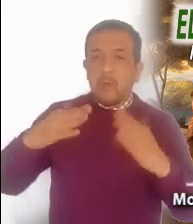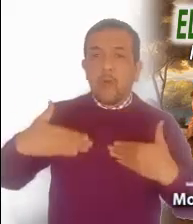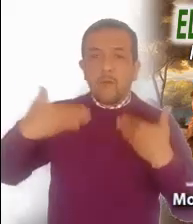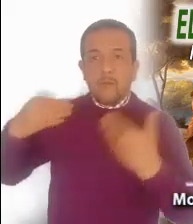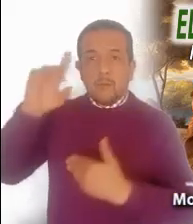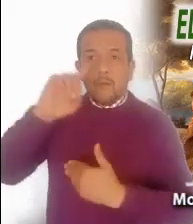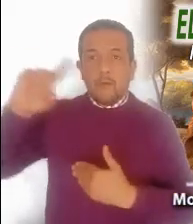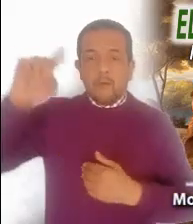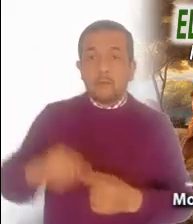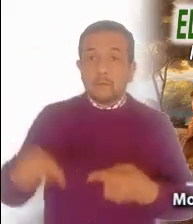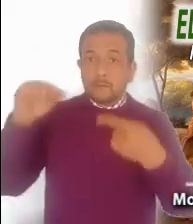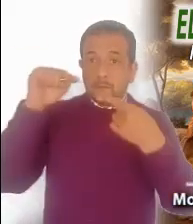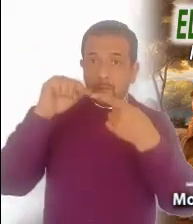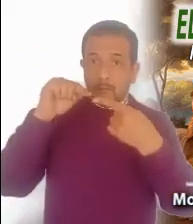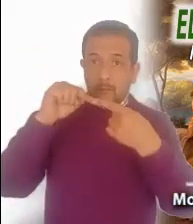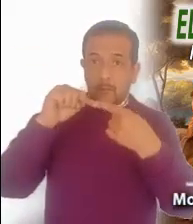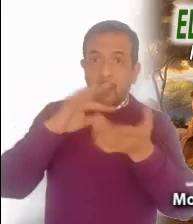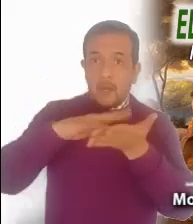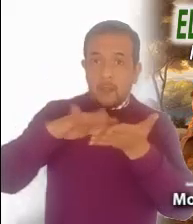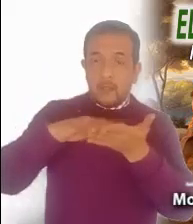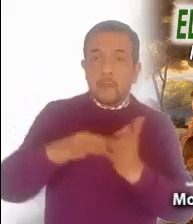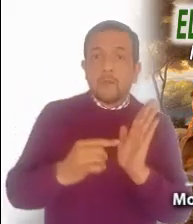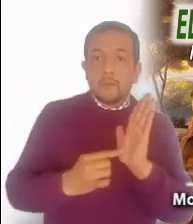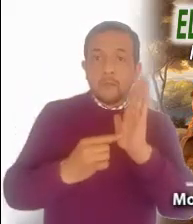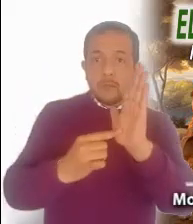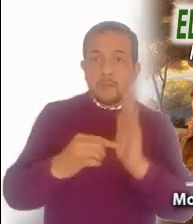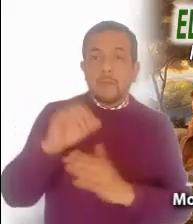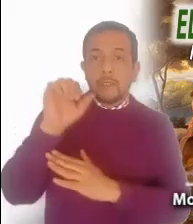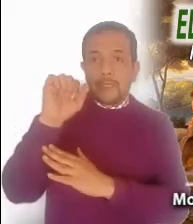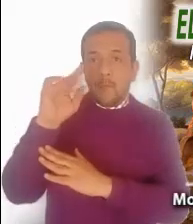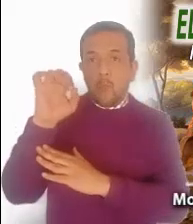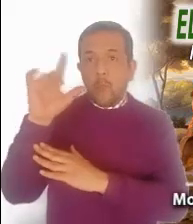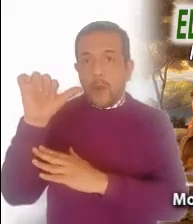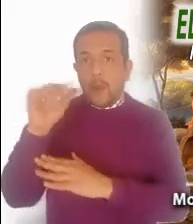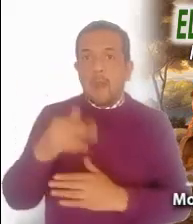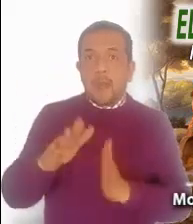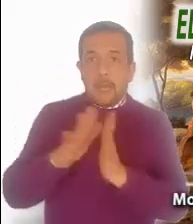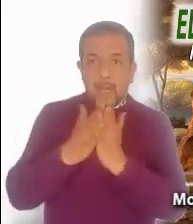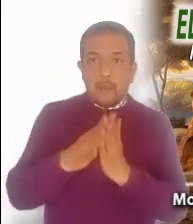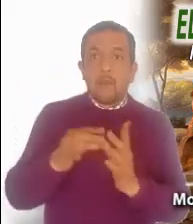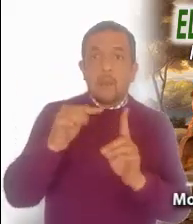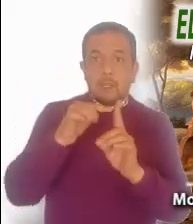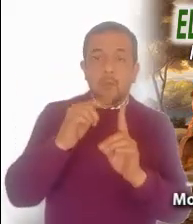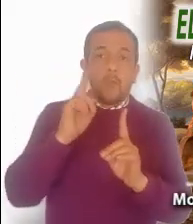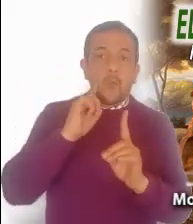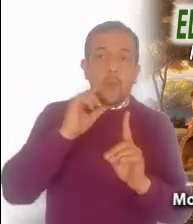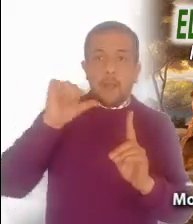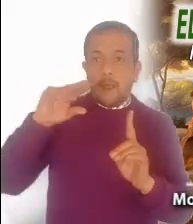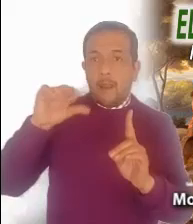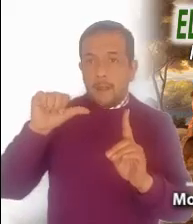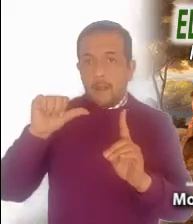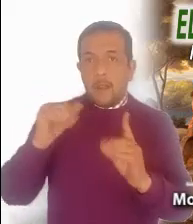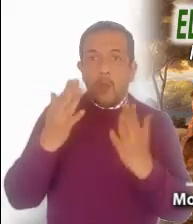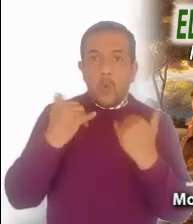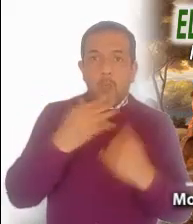confianza en Dios. En la primera lectura nos presenta el libro de Samuel a Ana, mujer estéril,